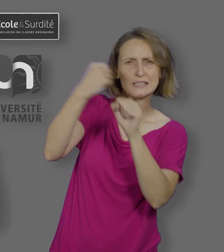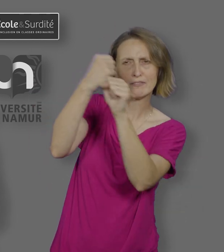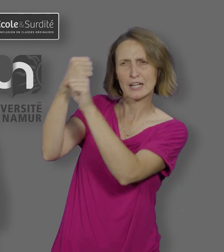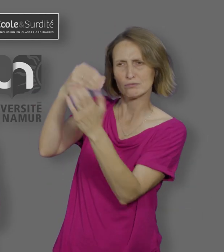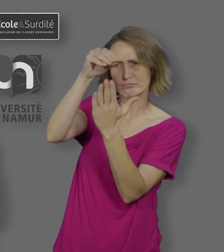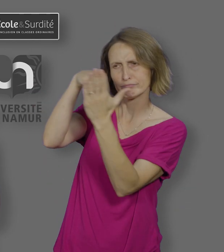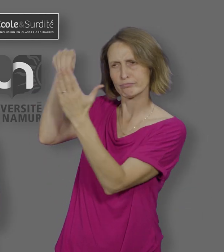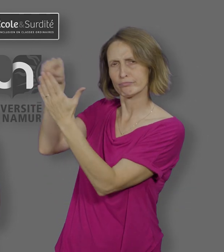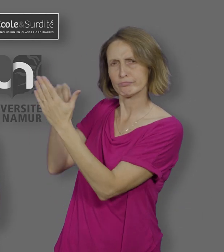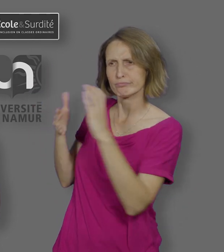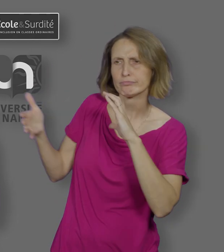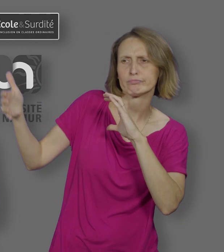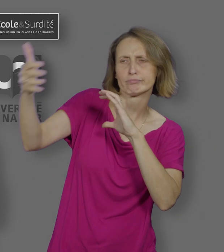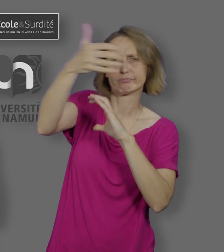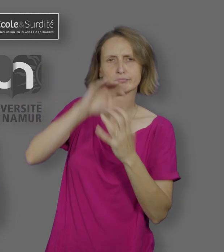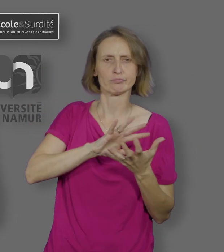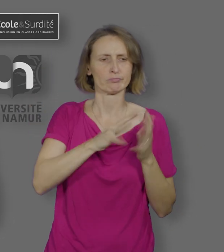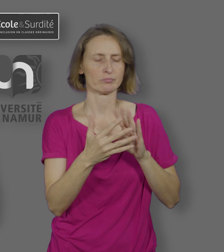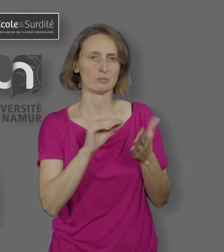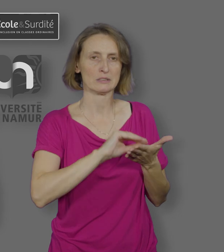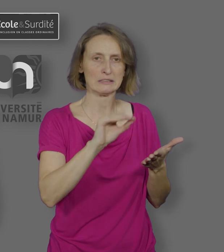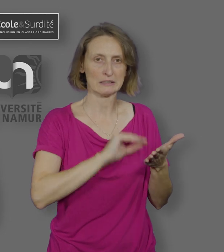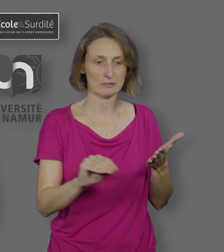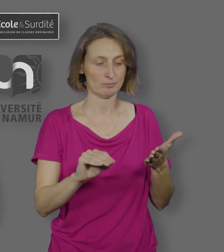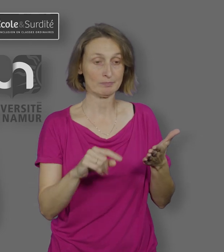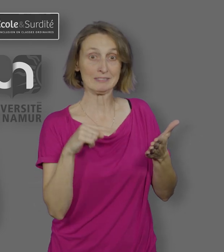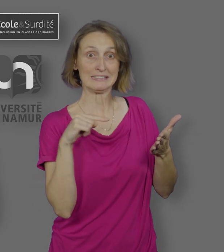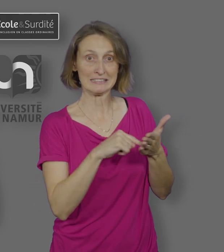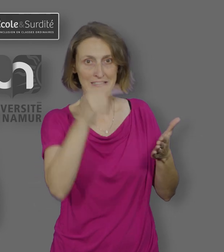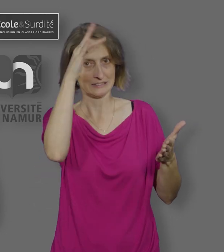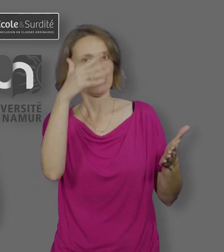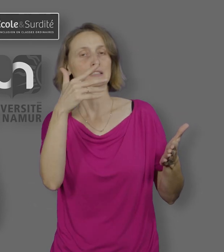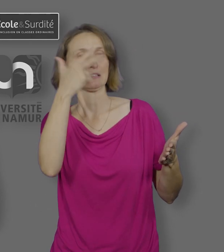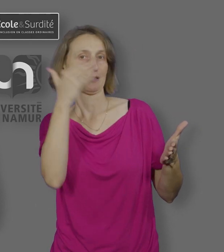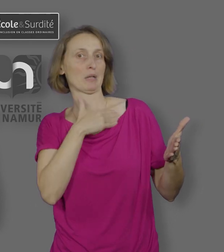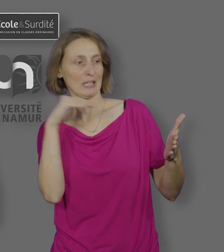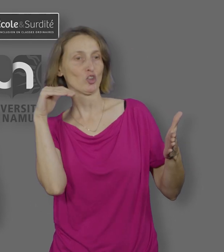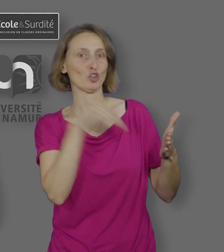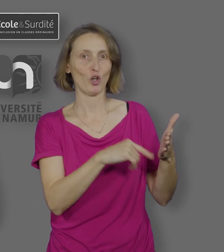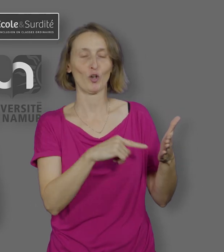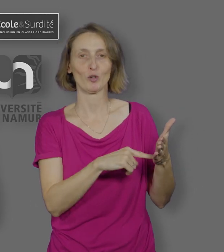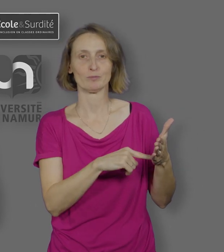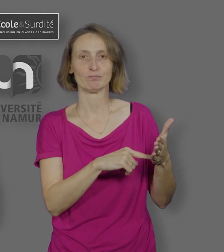Et depuis, d'autres expériences du même type ont vu le jour, notamment aux Pays-Bas, en Italie, en Espagne ou en Chine.